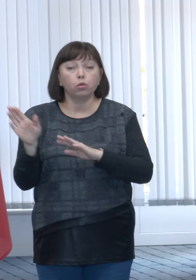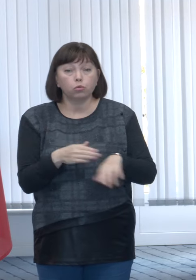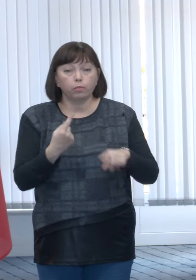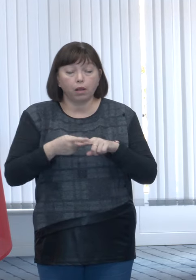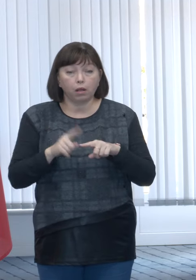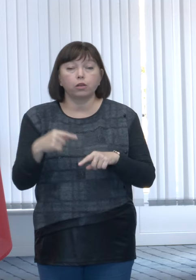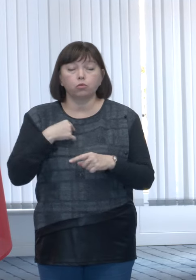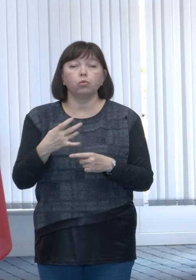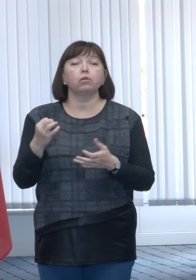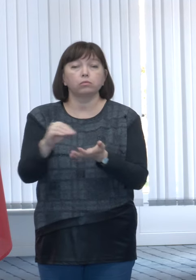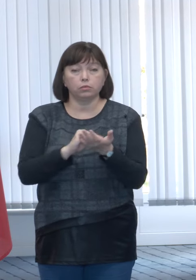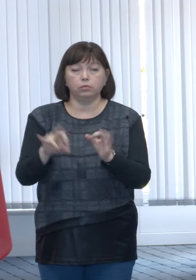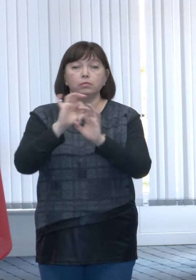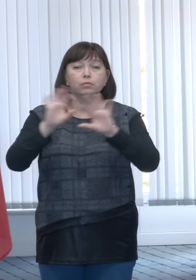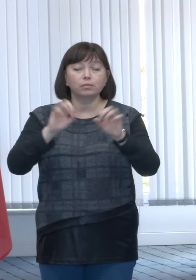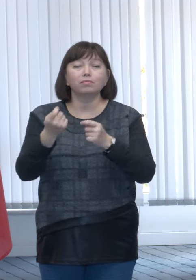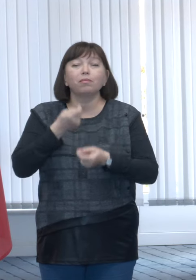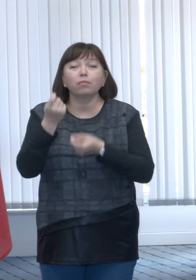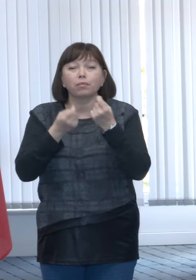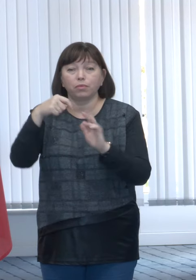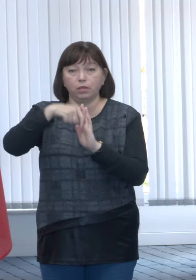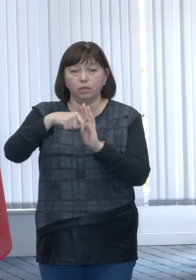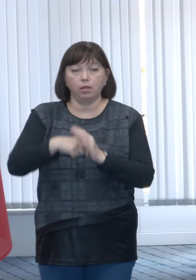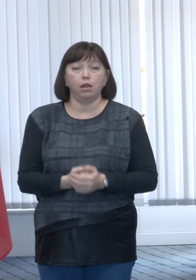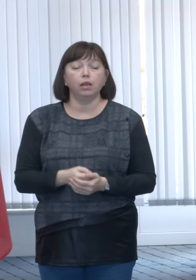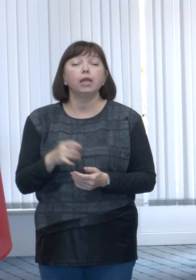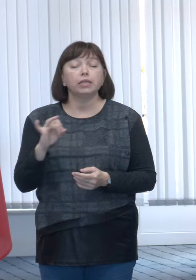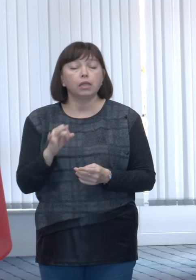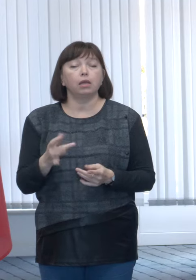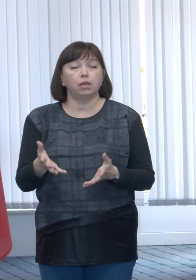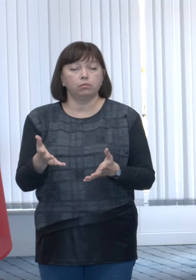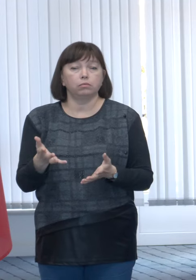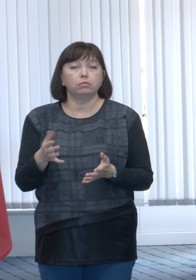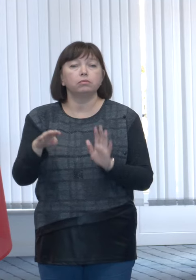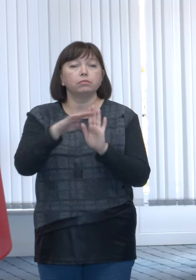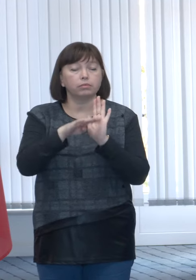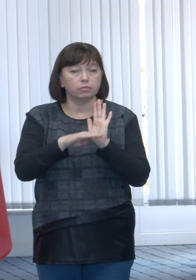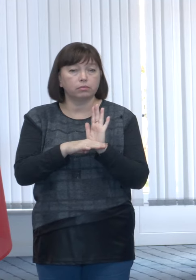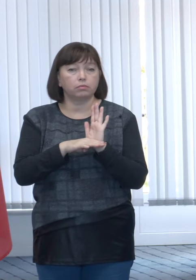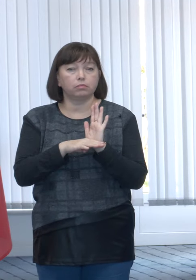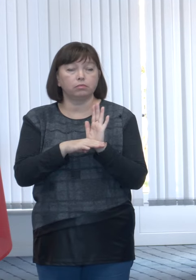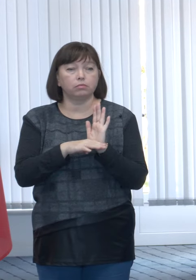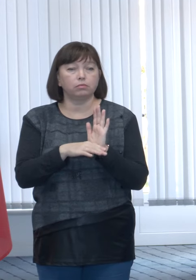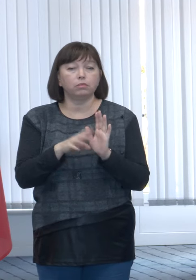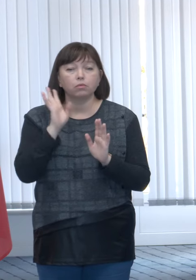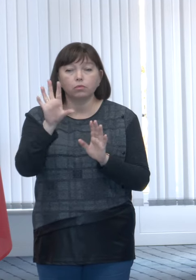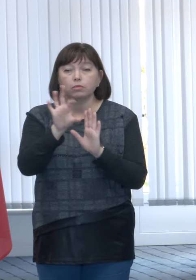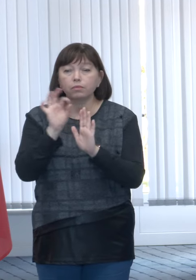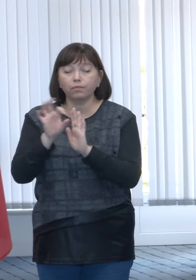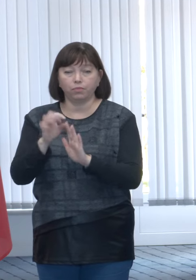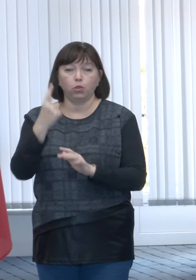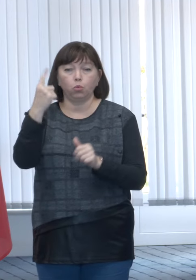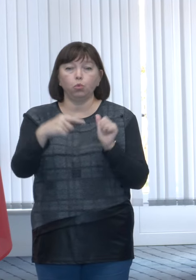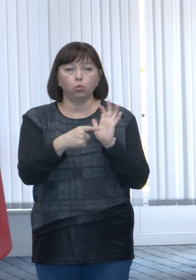care noi vom comunica toate aceste detalii, dar, în esență, sistemul va înțelege câteva elementi.